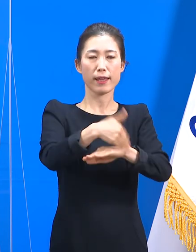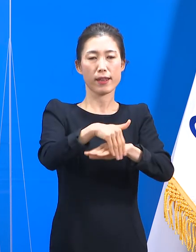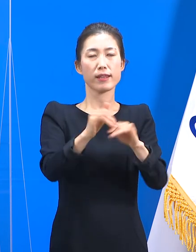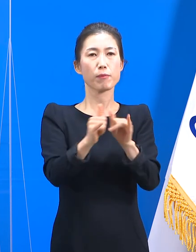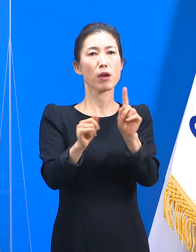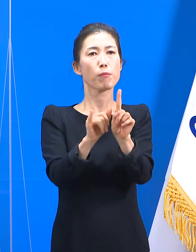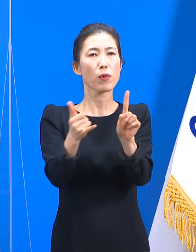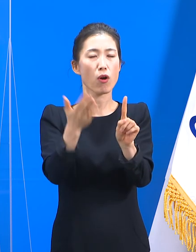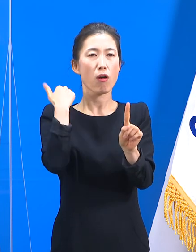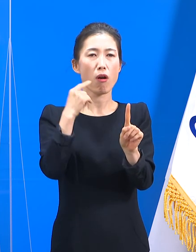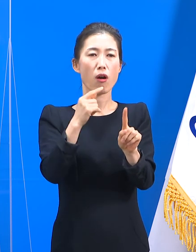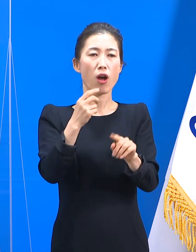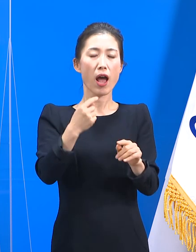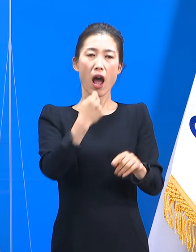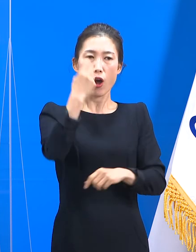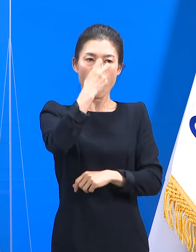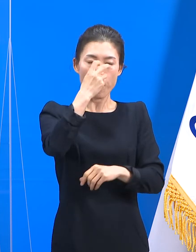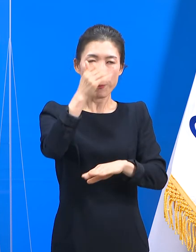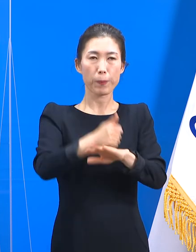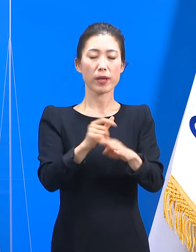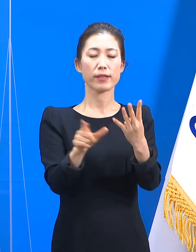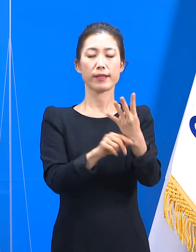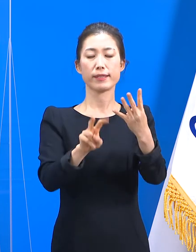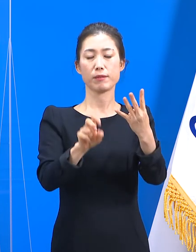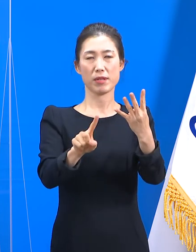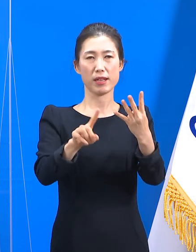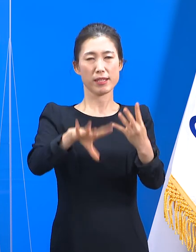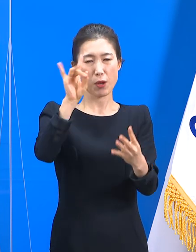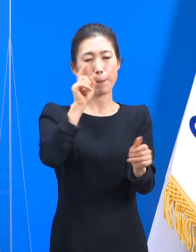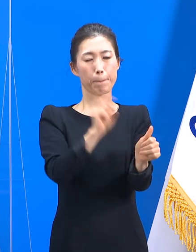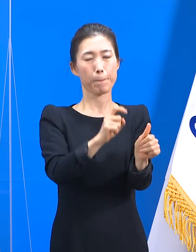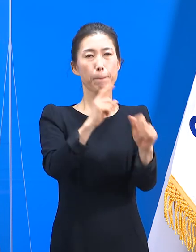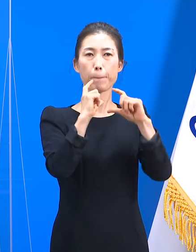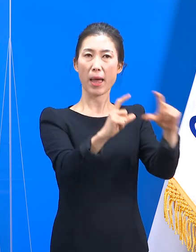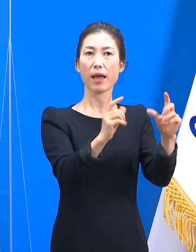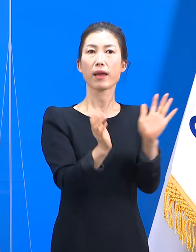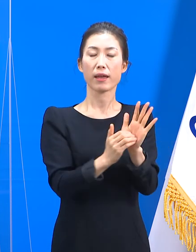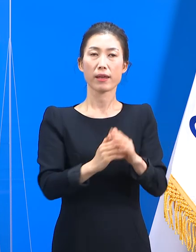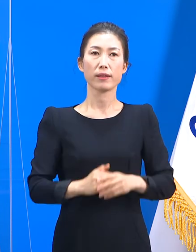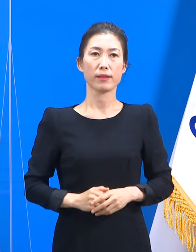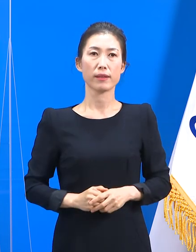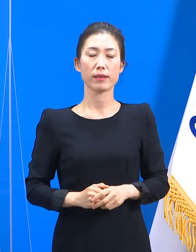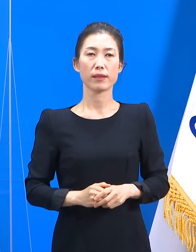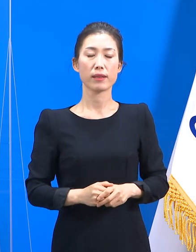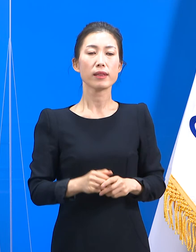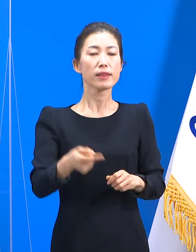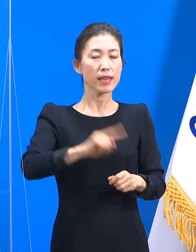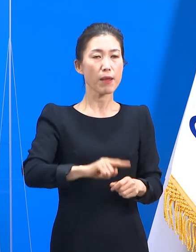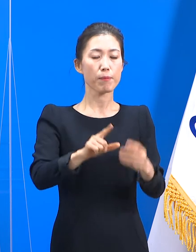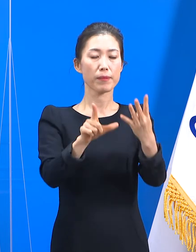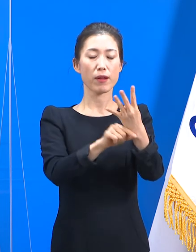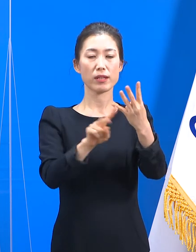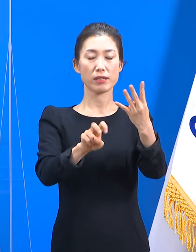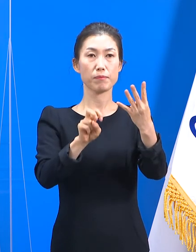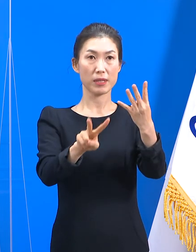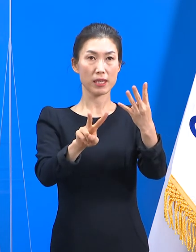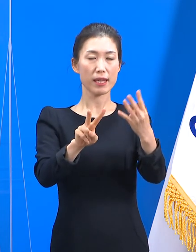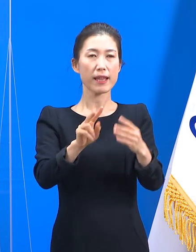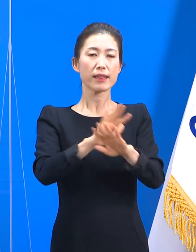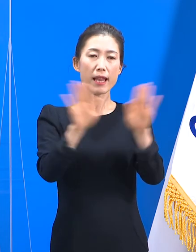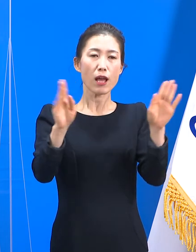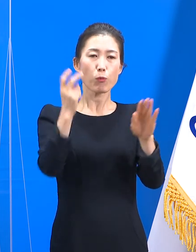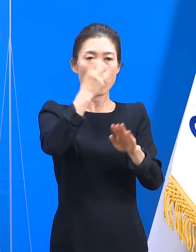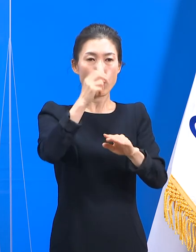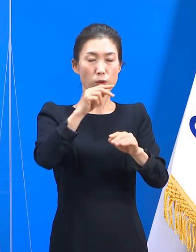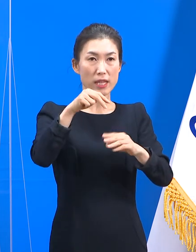명이 진단검사 후 21일 최초 확진 판정을 받았습니다. 다음 날 22일 주간보호센터